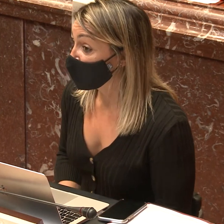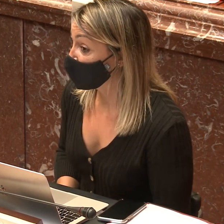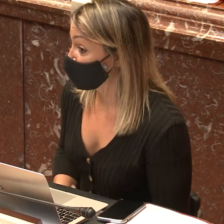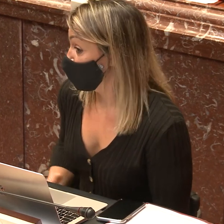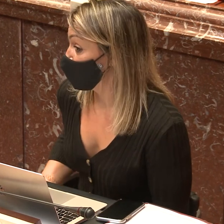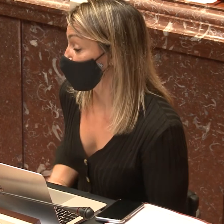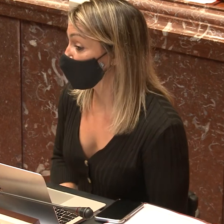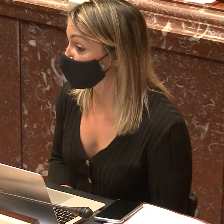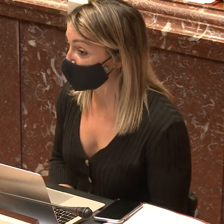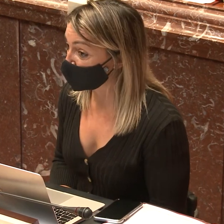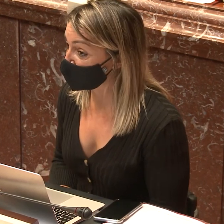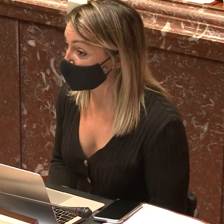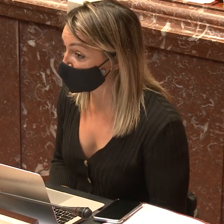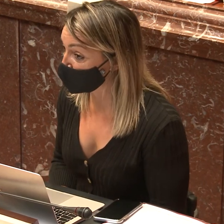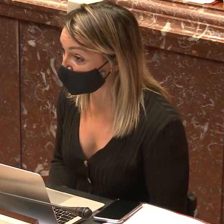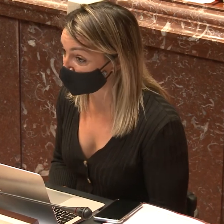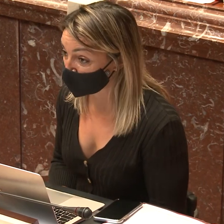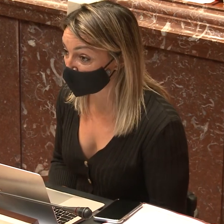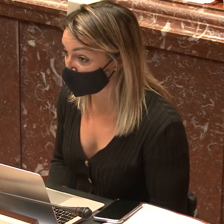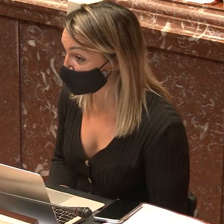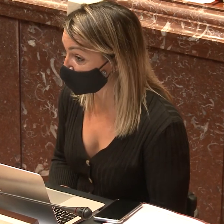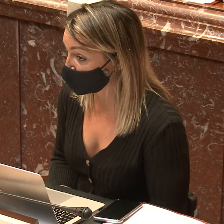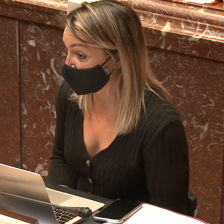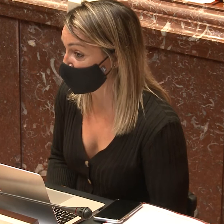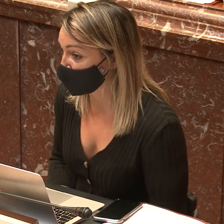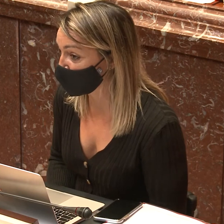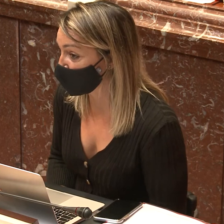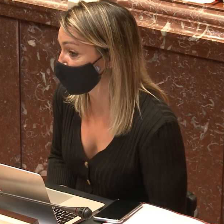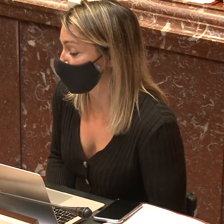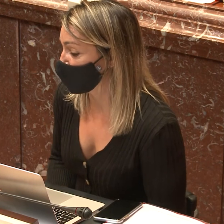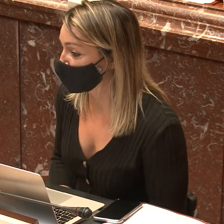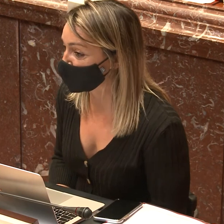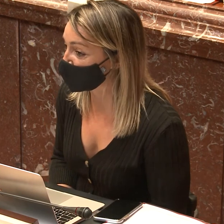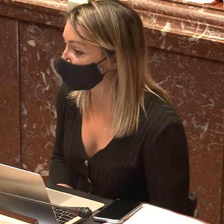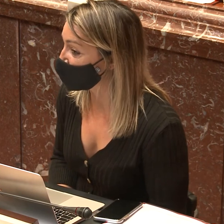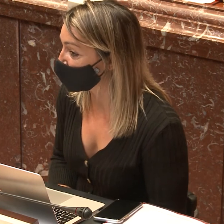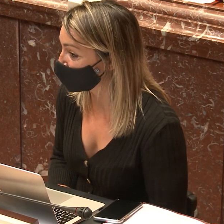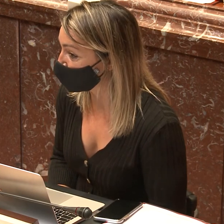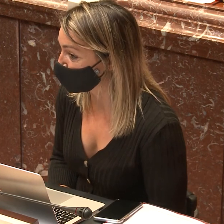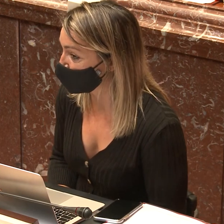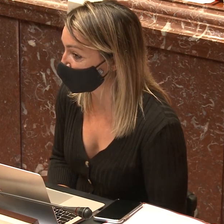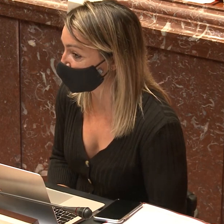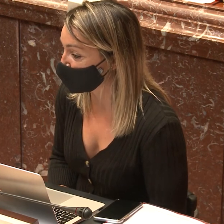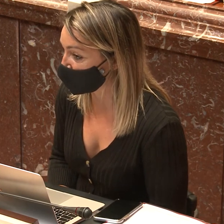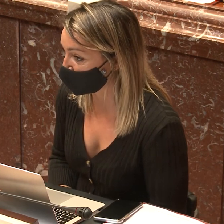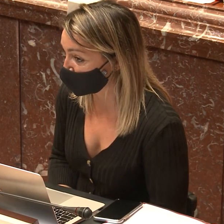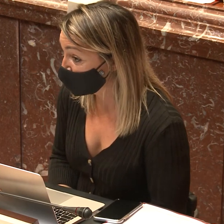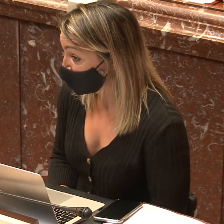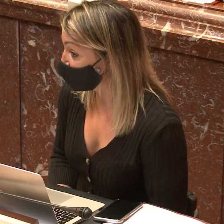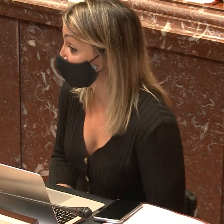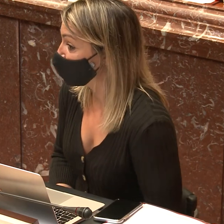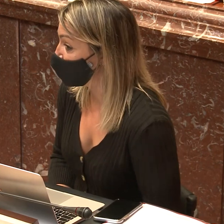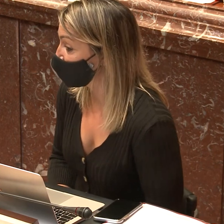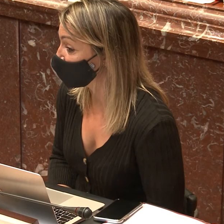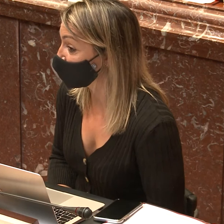Entonces, considero que si los niños aprenden lengua de signos desde el inicio, pues no tendremos que hablar de inclusión ni de normalización